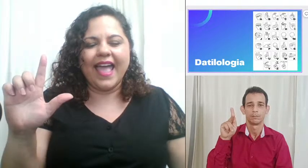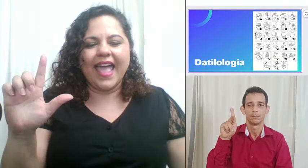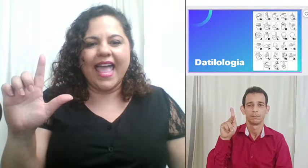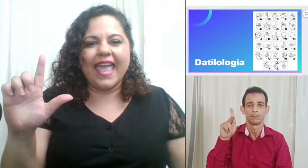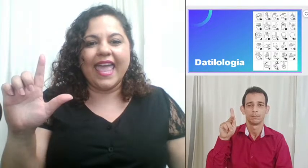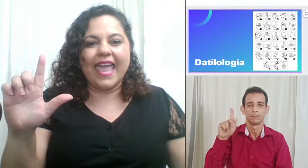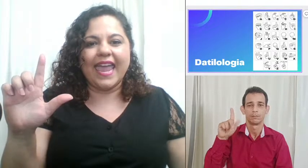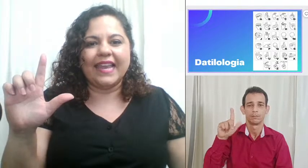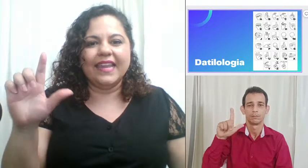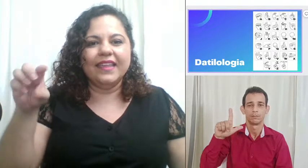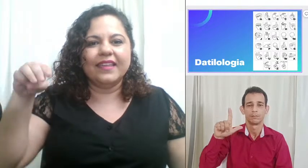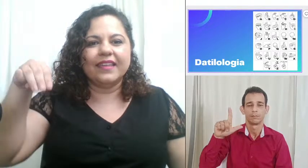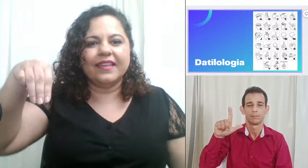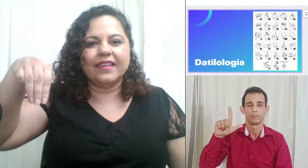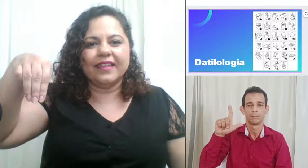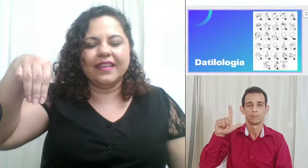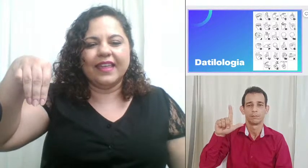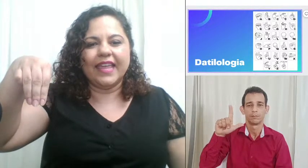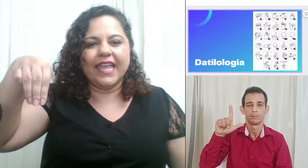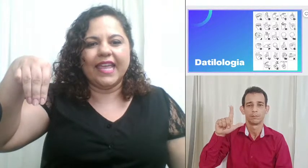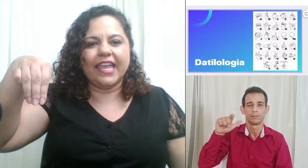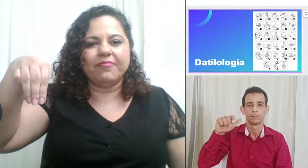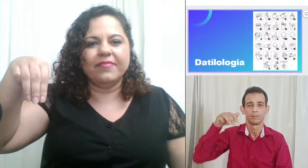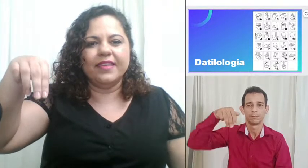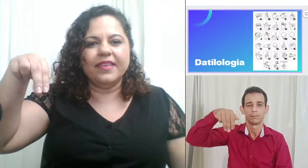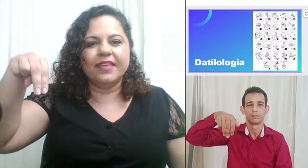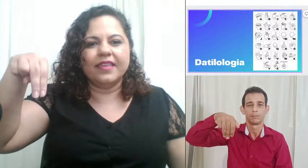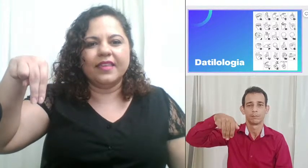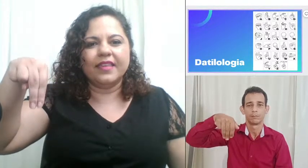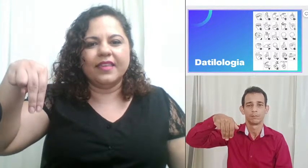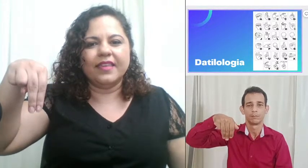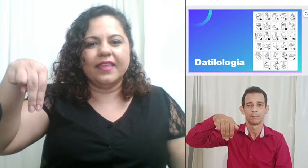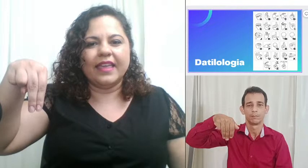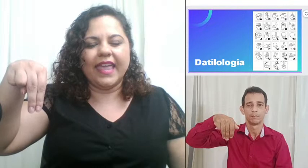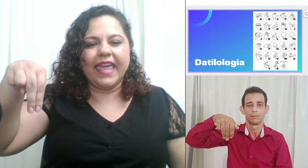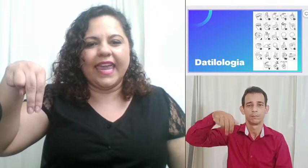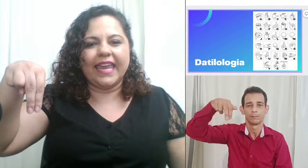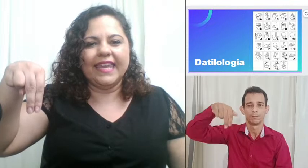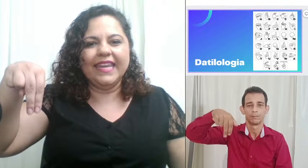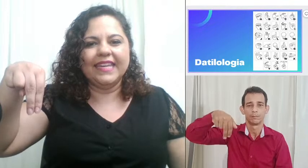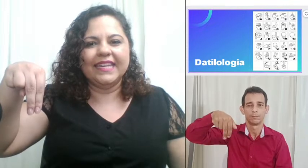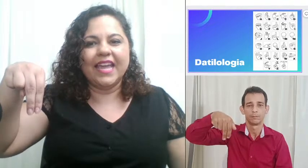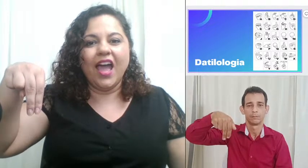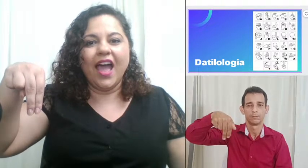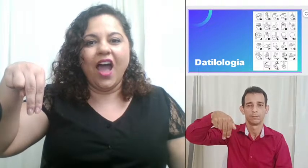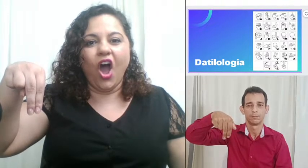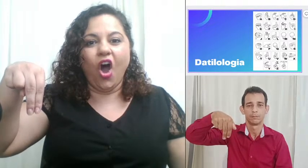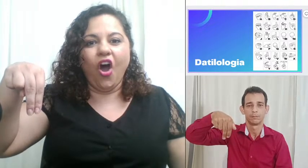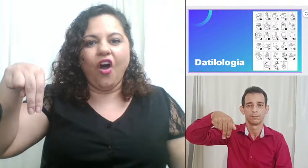L M N O